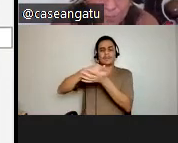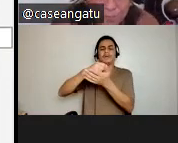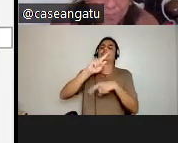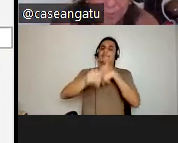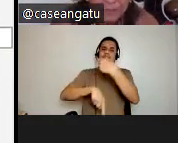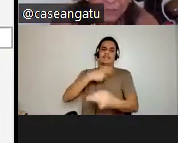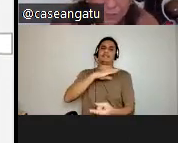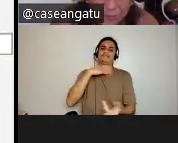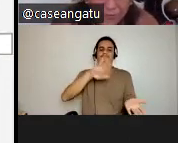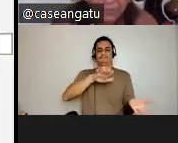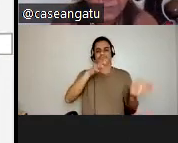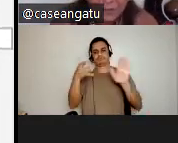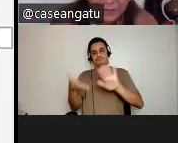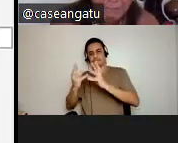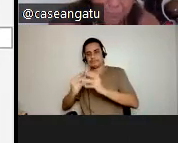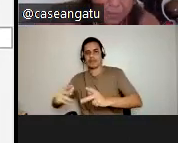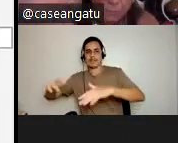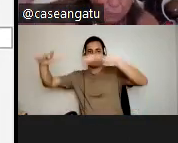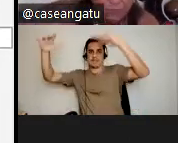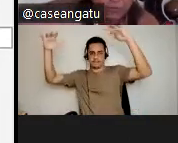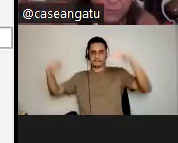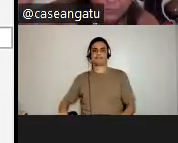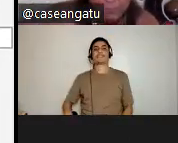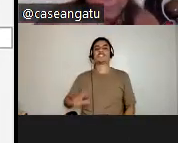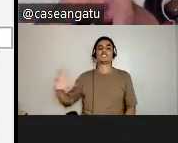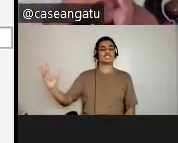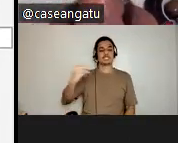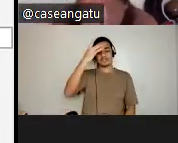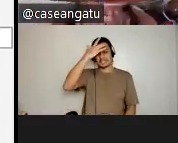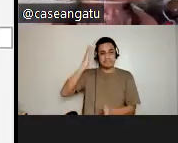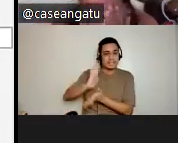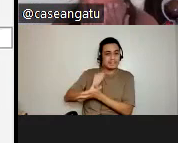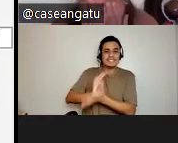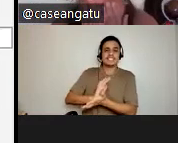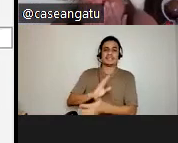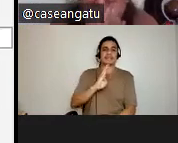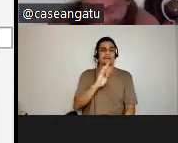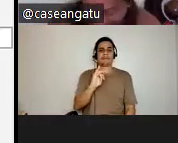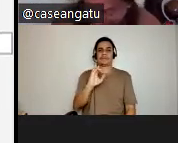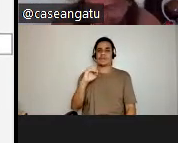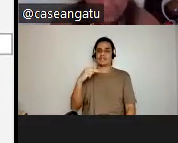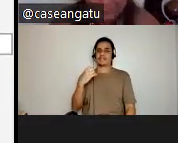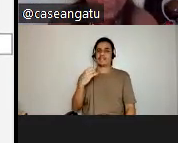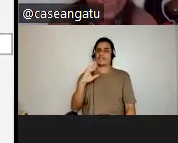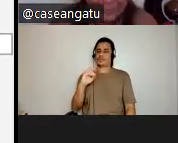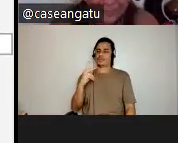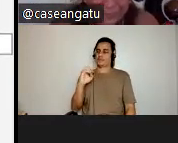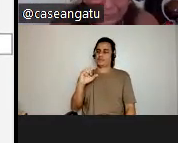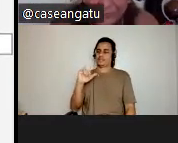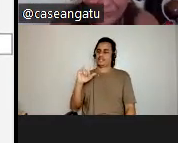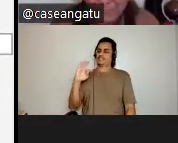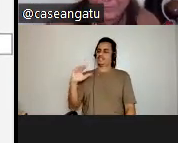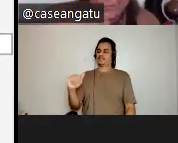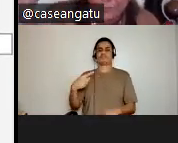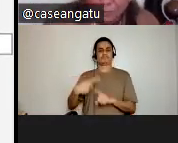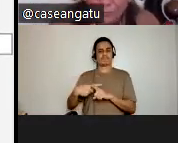Bom, a todas as vítimas da bionecropolítica, do biocropoder, nós vivemos um genocídio. O